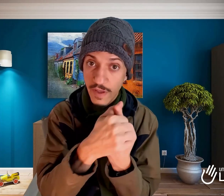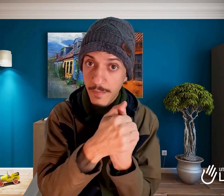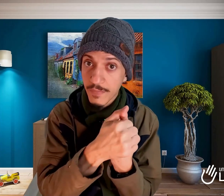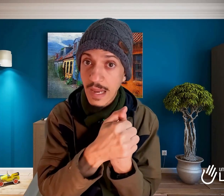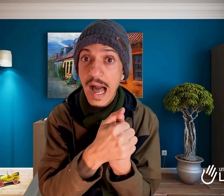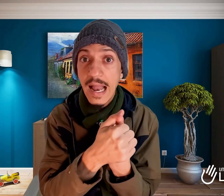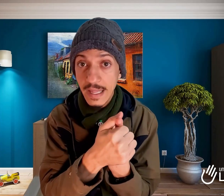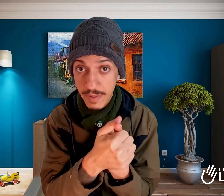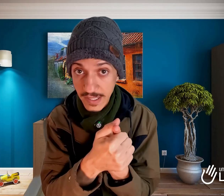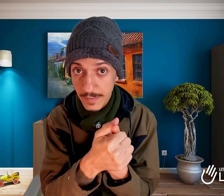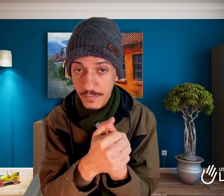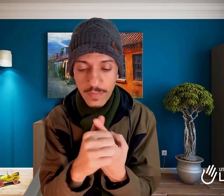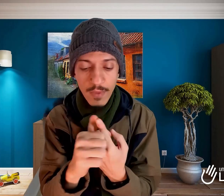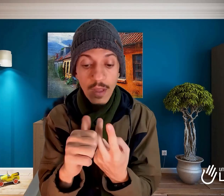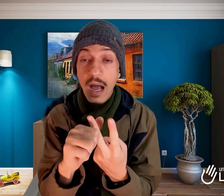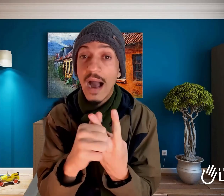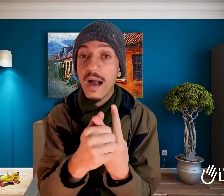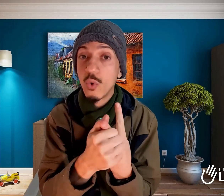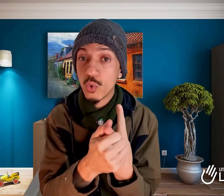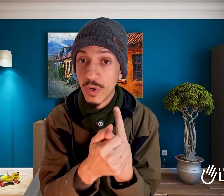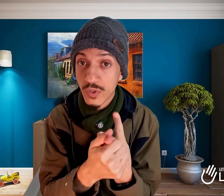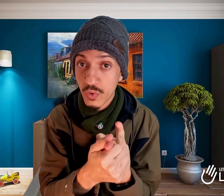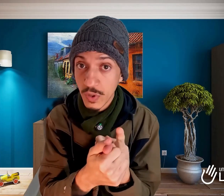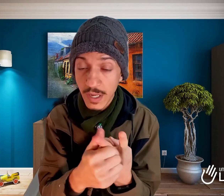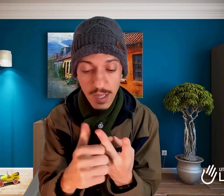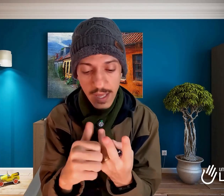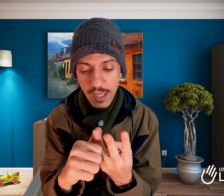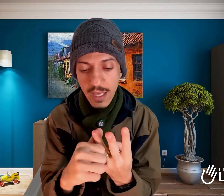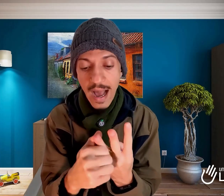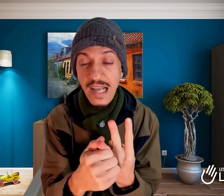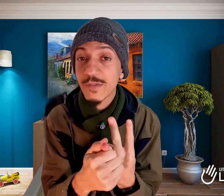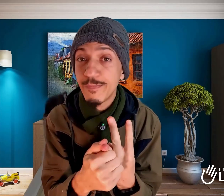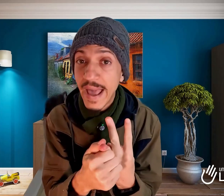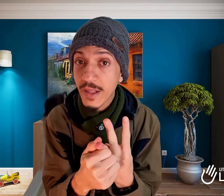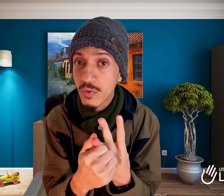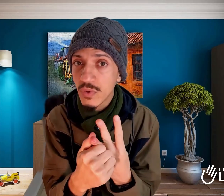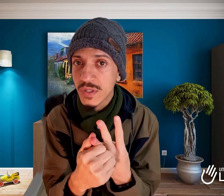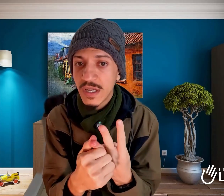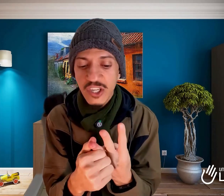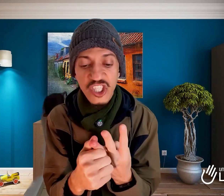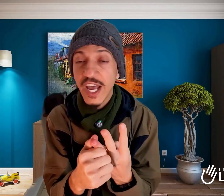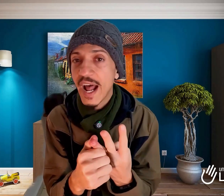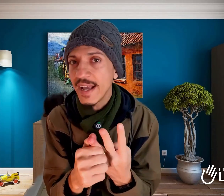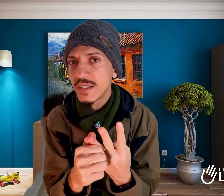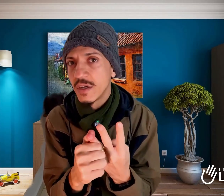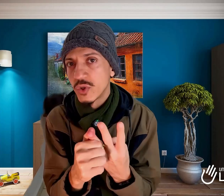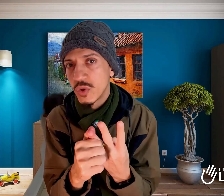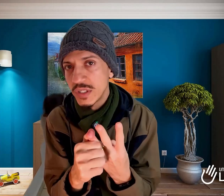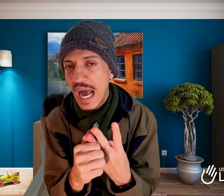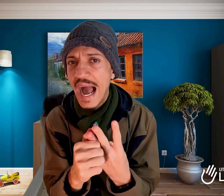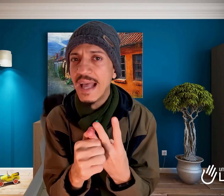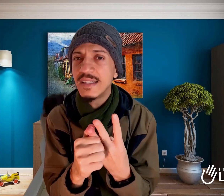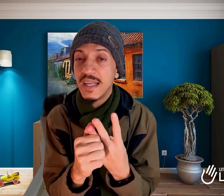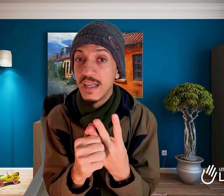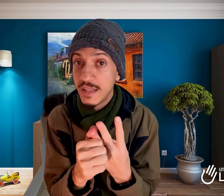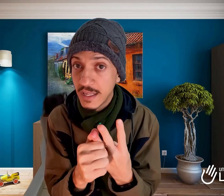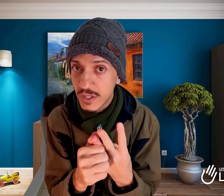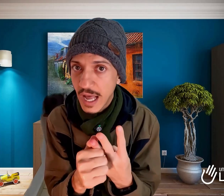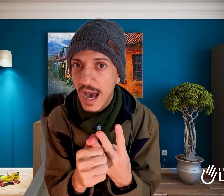a Libras, a cultura surda e aspectos gerais sociais, identitários,